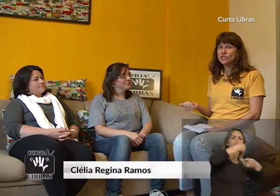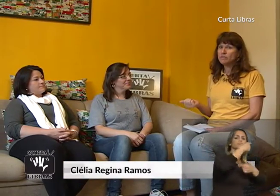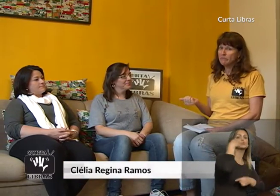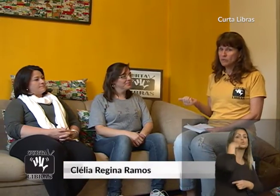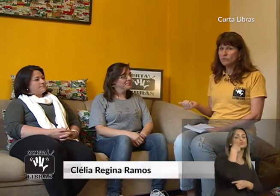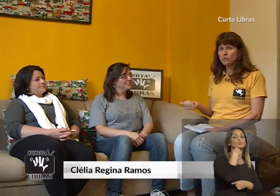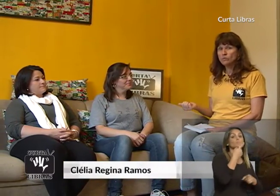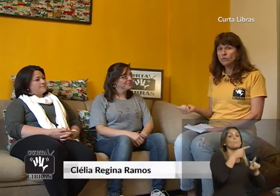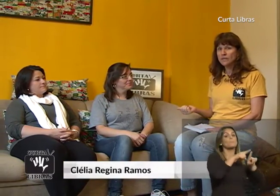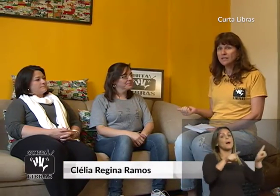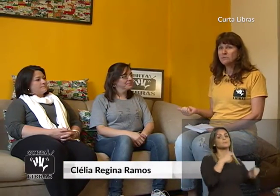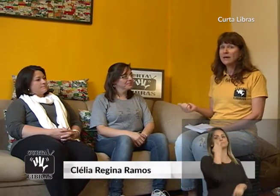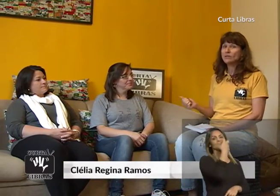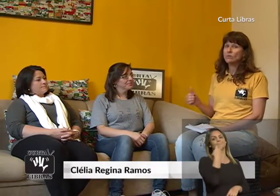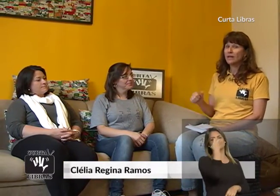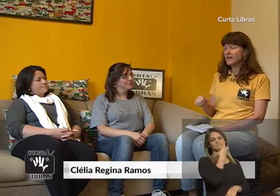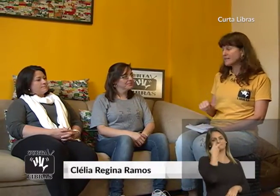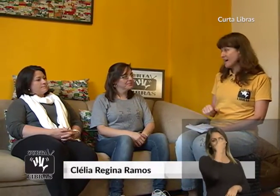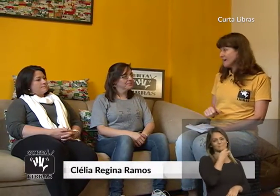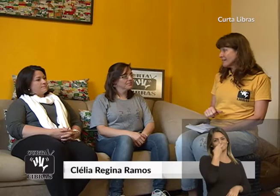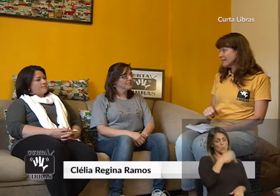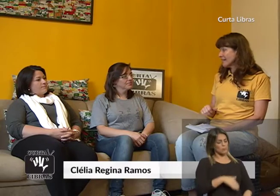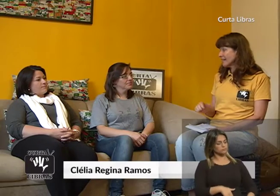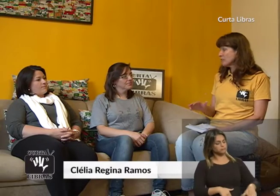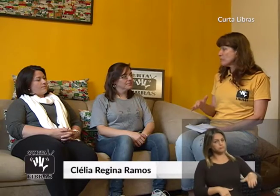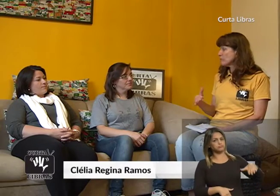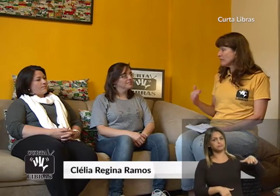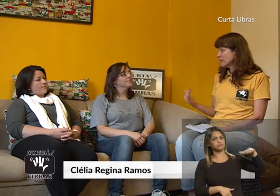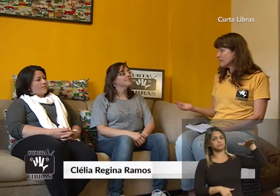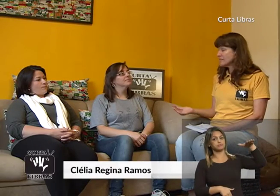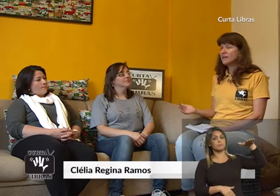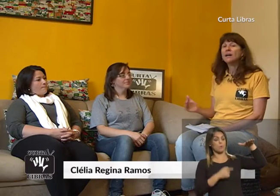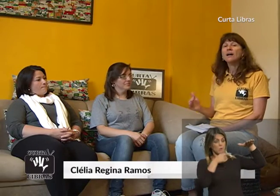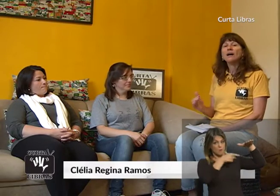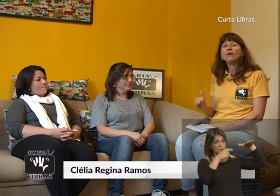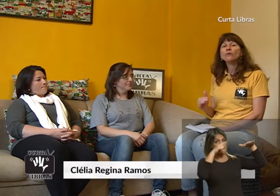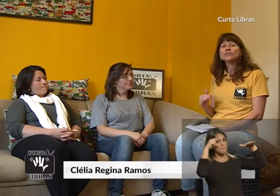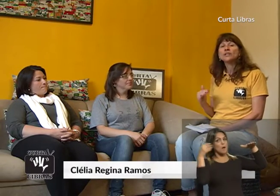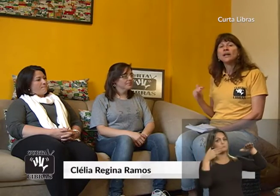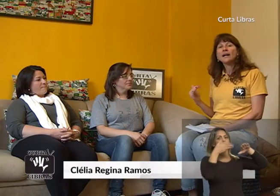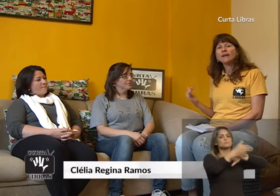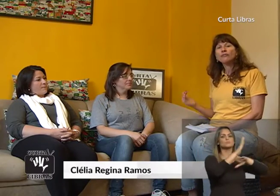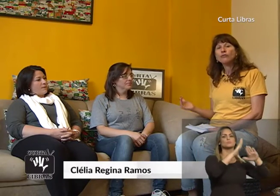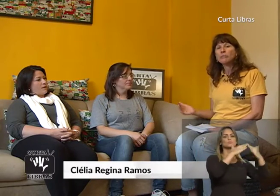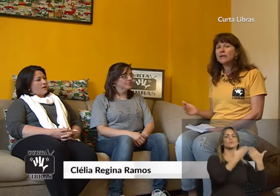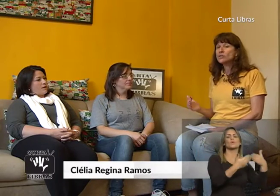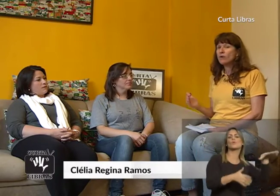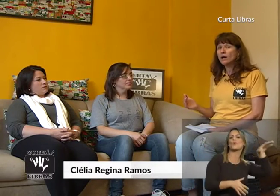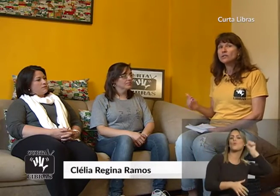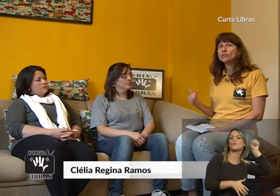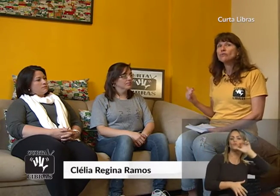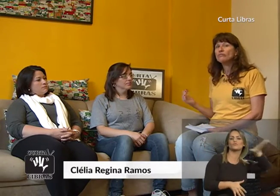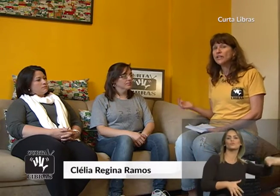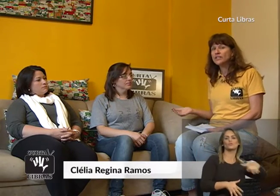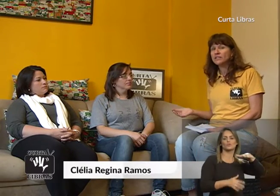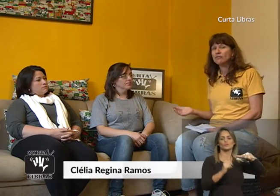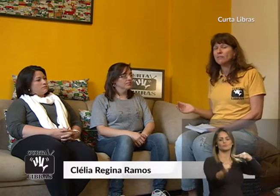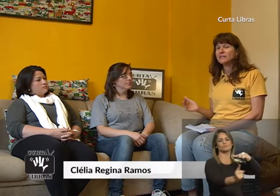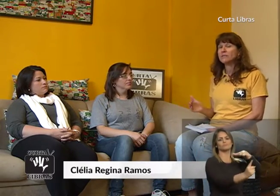pessoas surdas, mas oralizadas. Ela teve uma infância onde ela foi para escolas de ouvintes, a formação